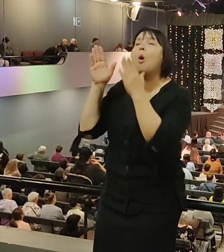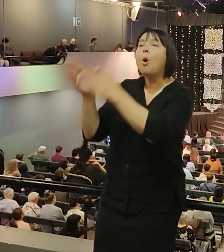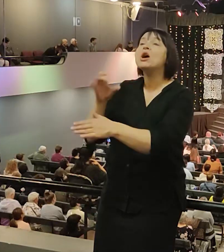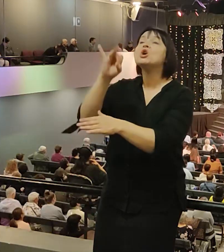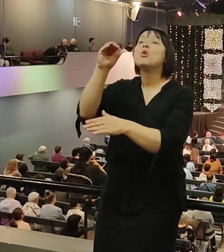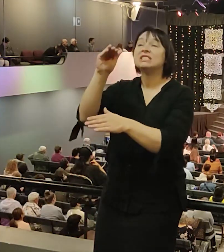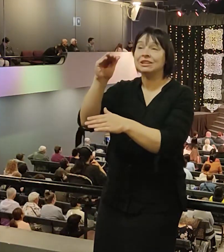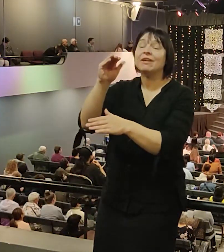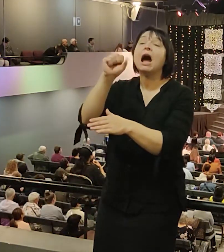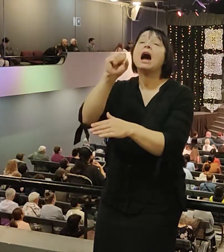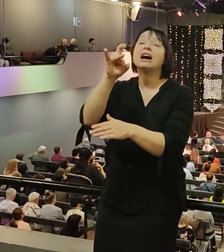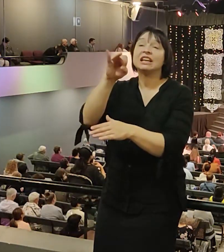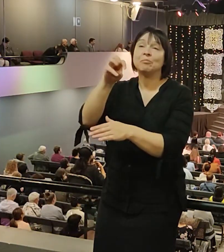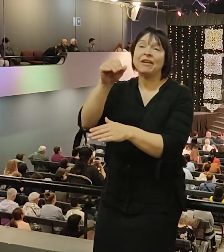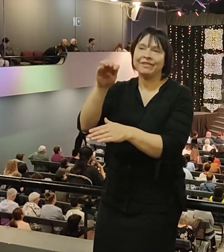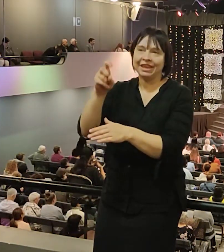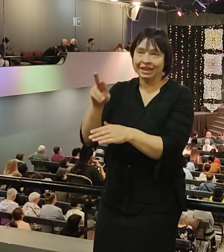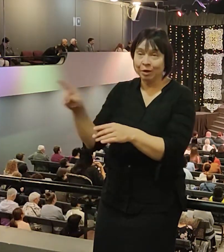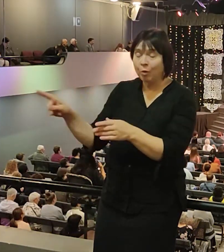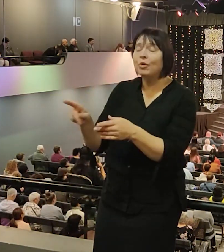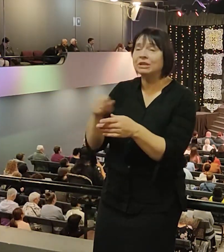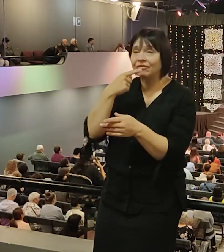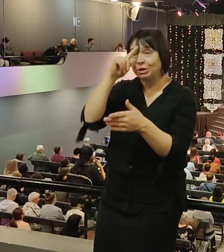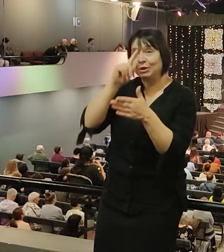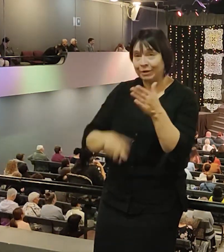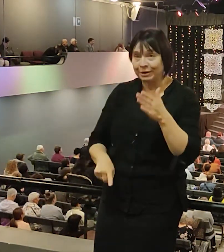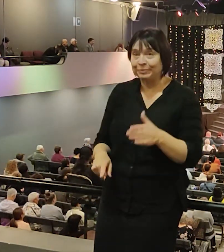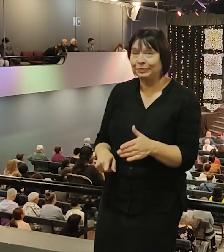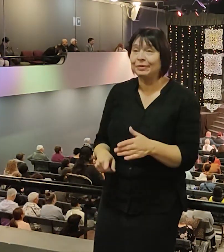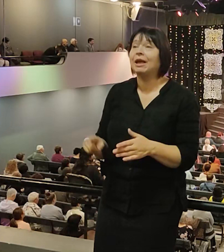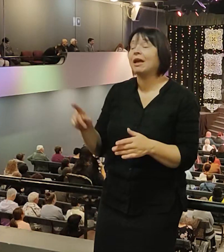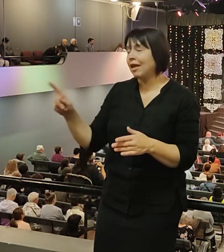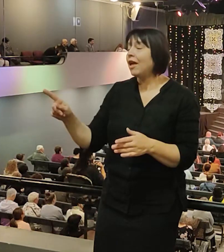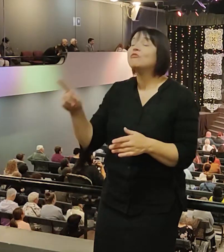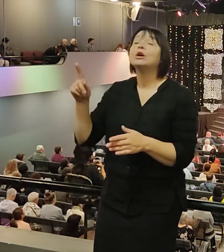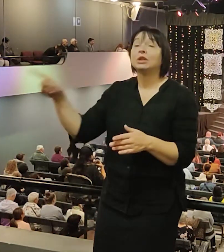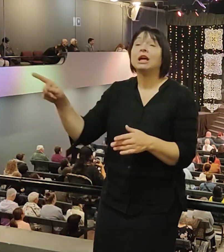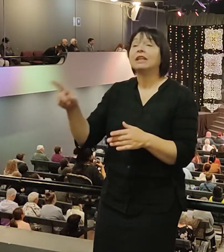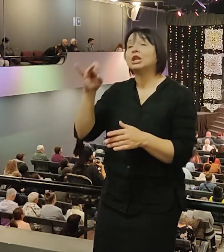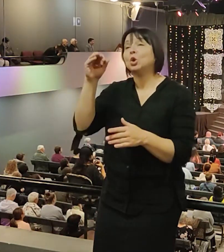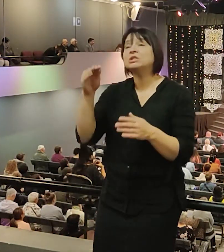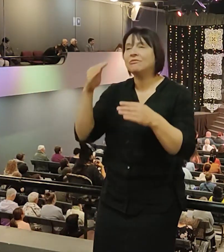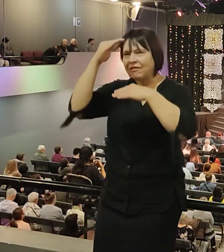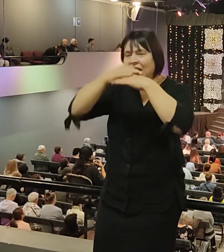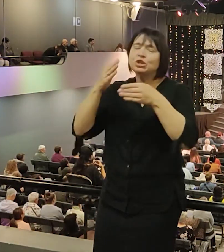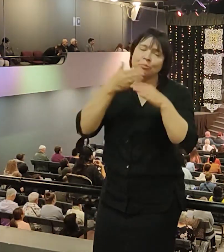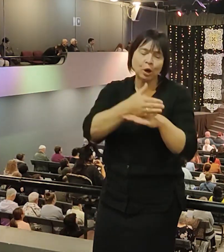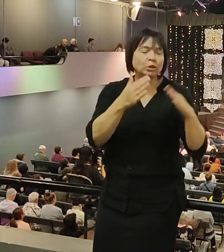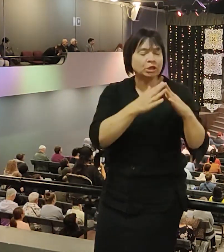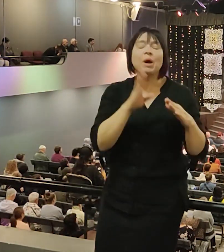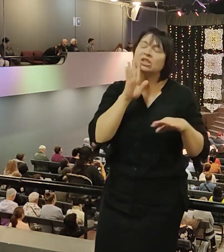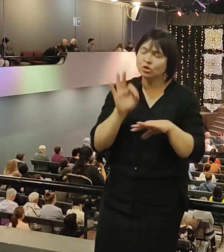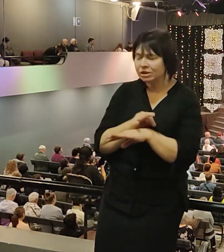Он обозвучивает полностью нашу веру. Иосиф и Аримафея приходят вечером домой, и жена ему говорит,